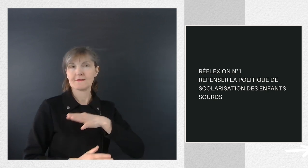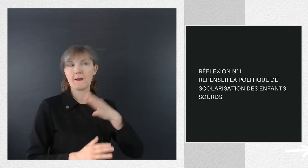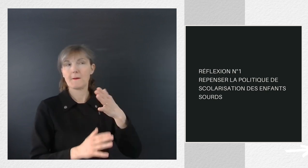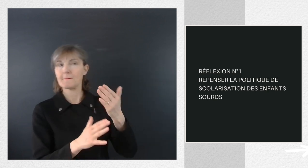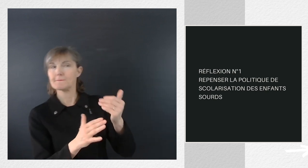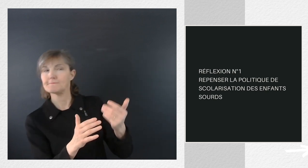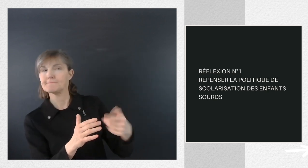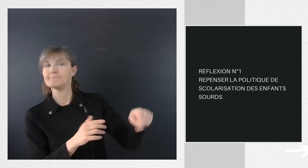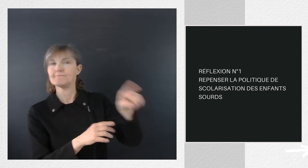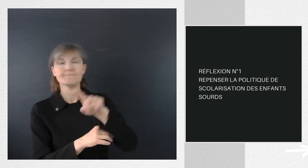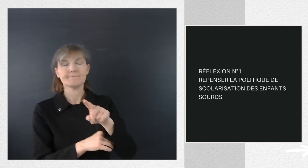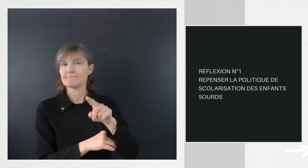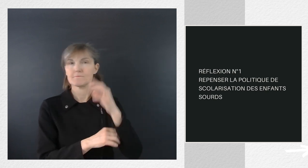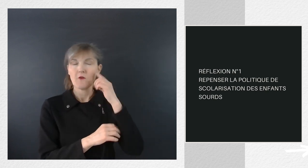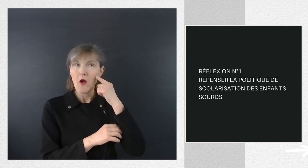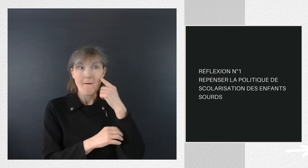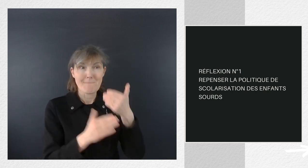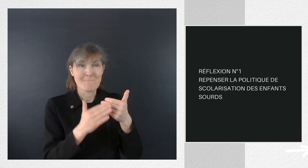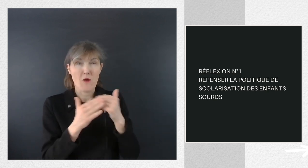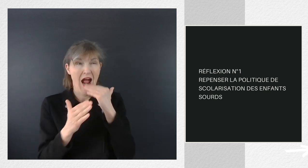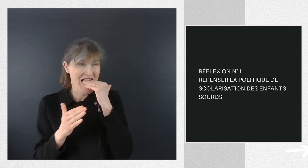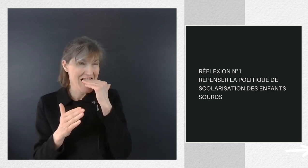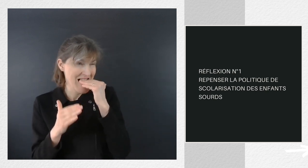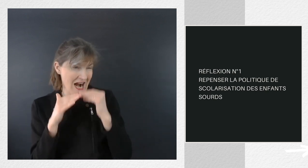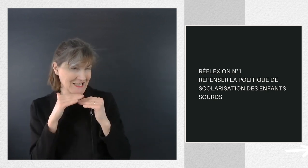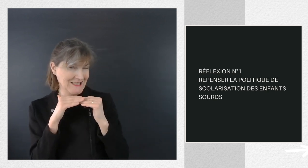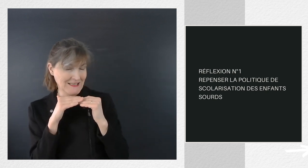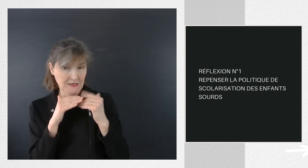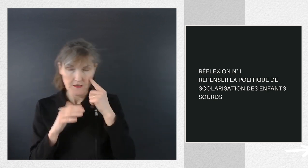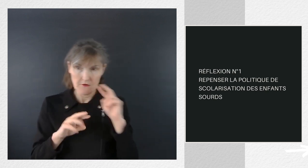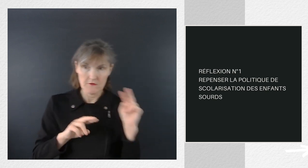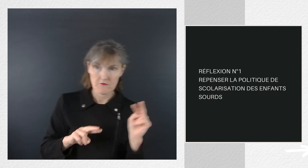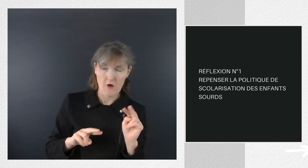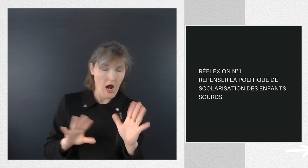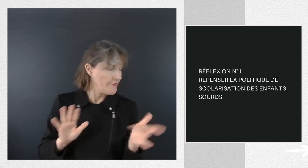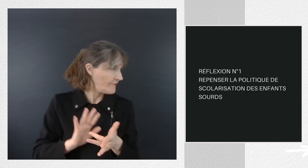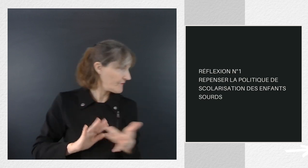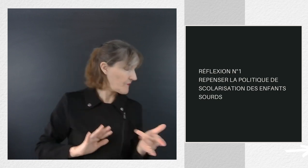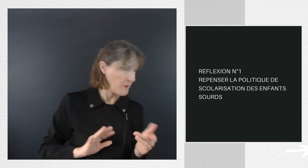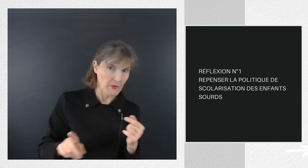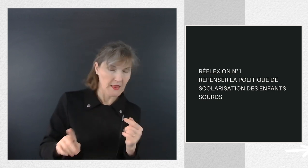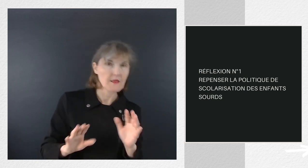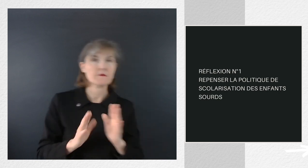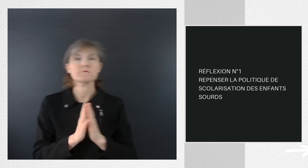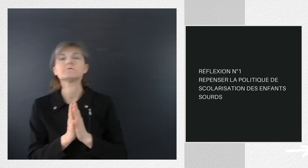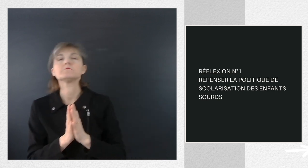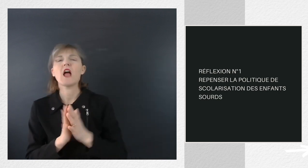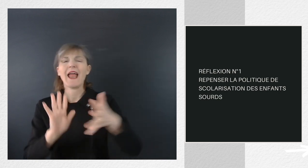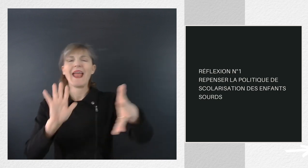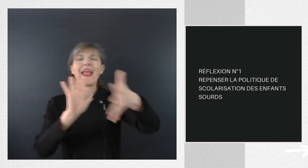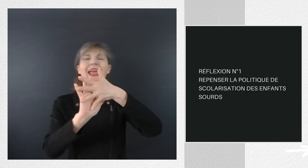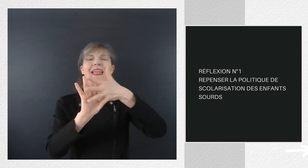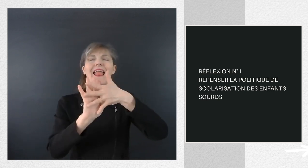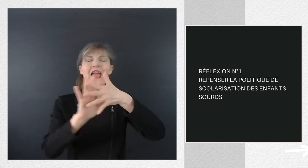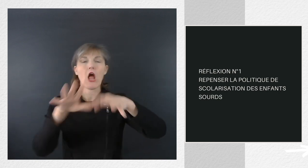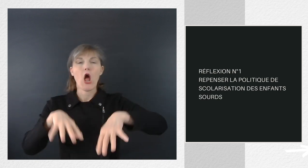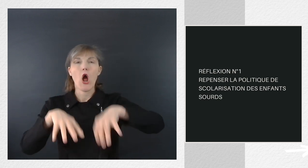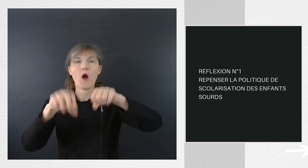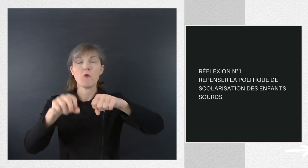burn-out et qui fuient des situations avec de tels enfants. Des critères d'embauche que les personnes sourdes ne